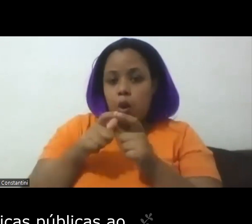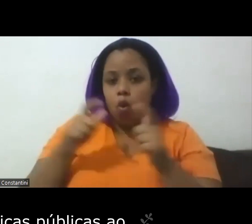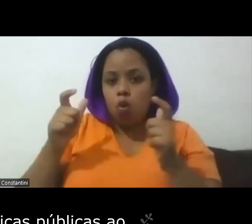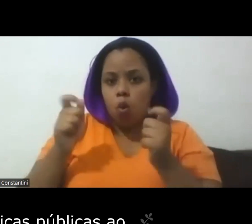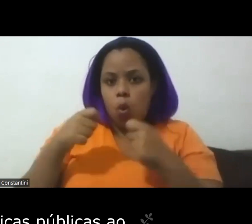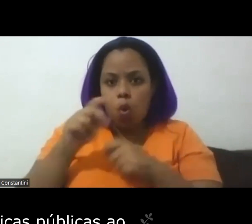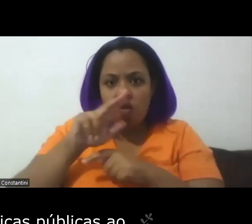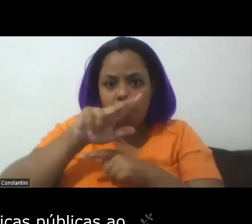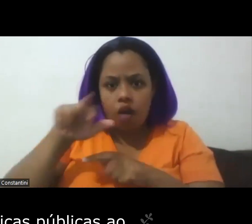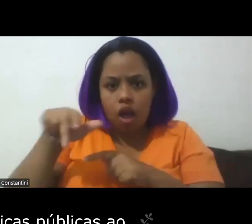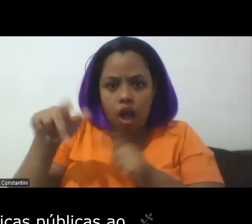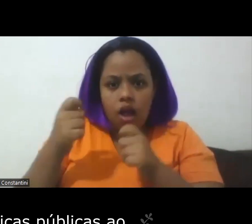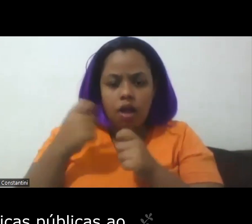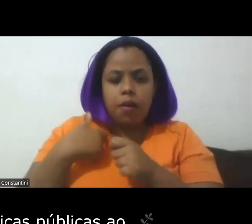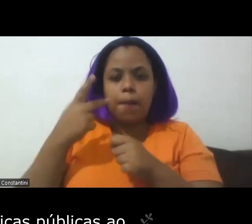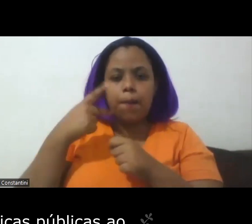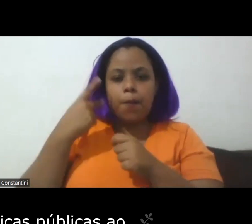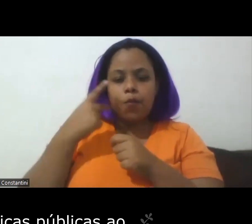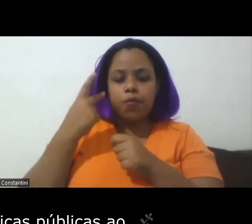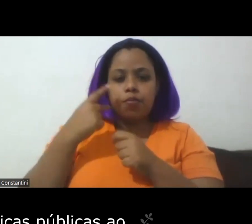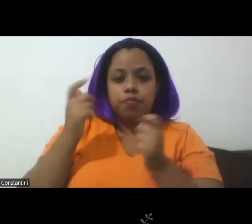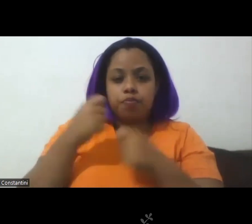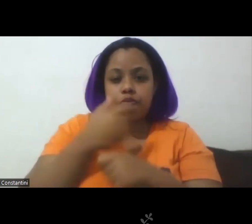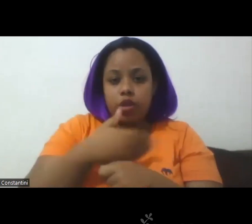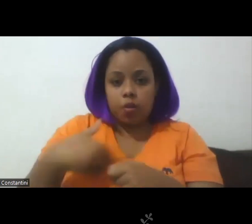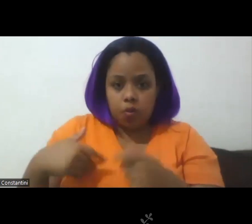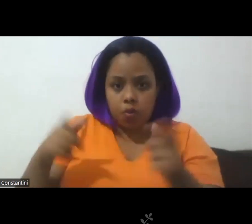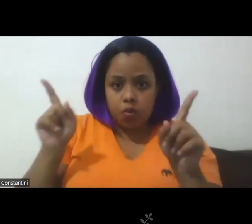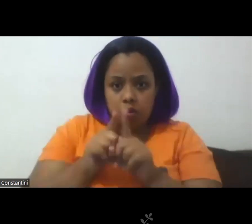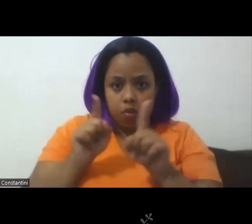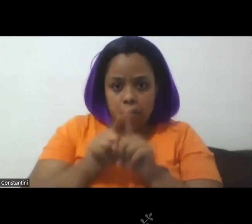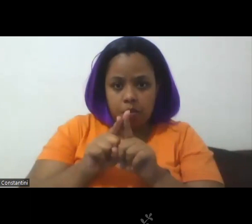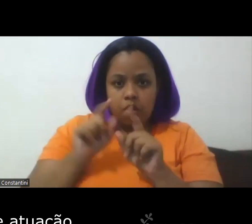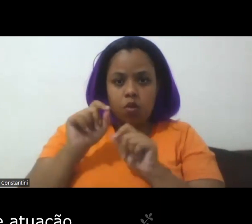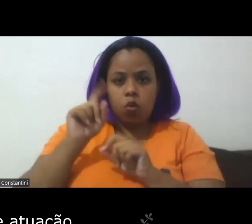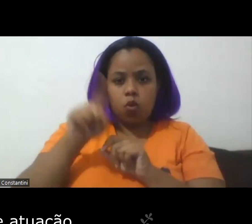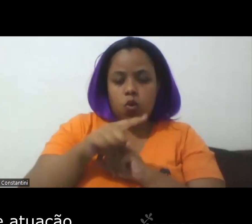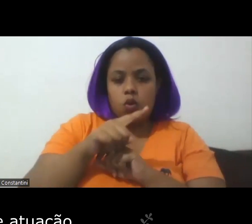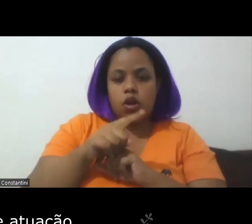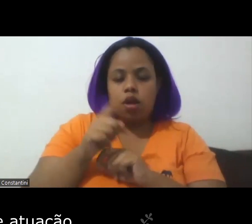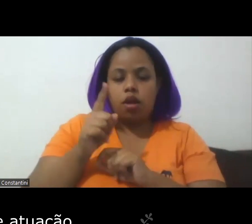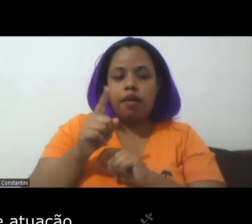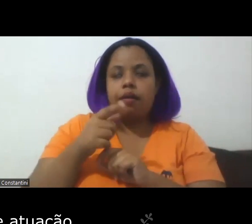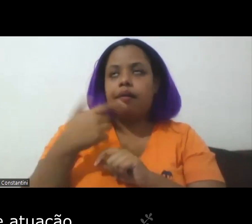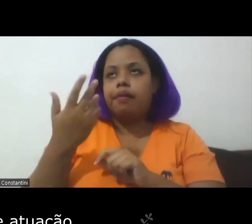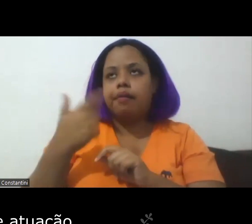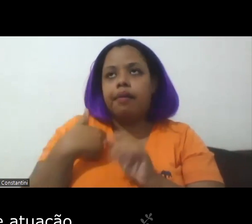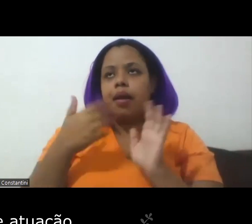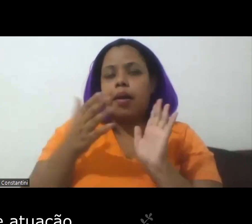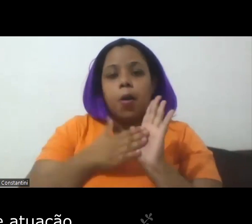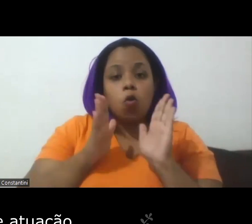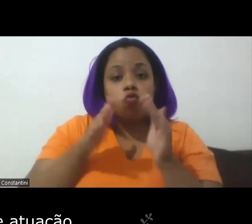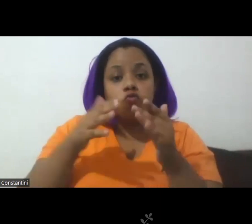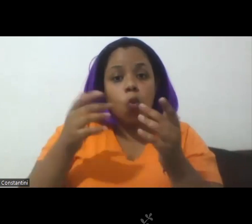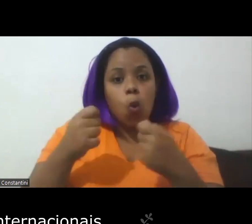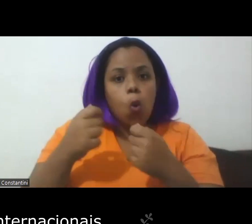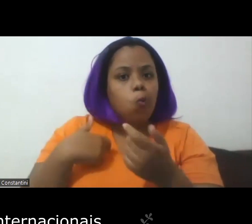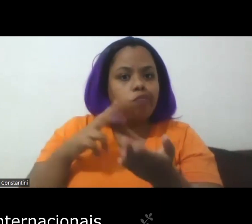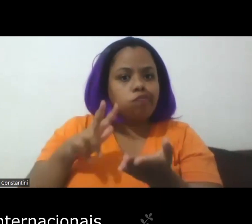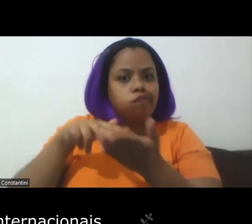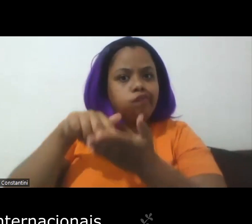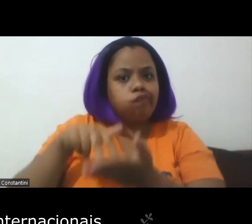as políticas públicas a proposição e atuação